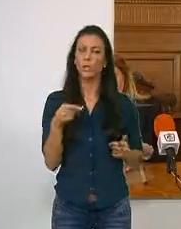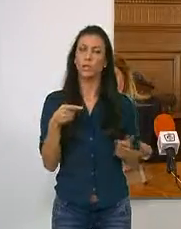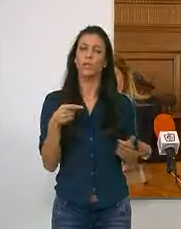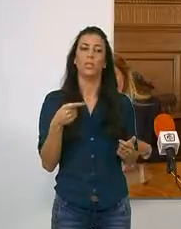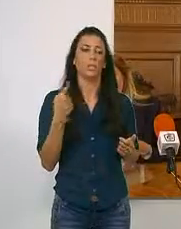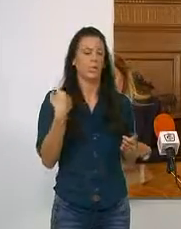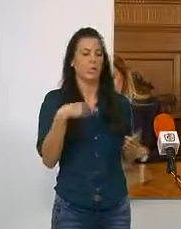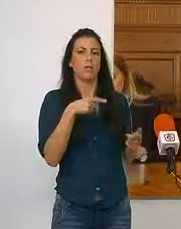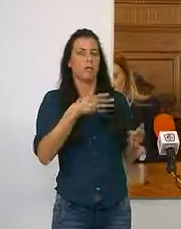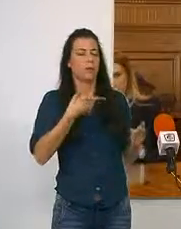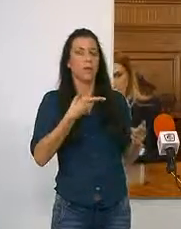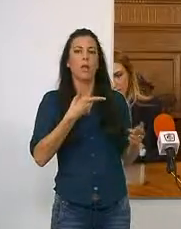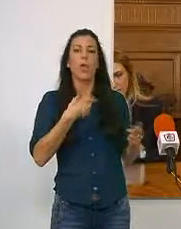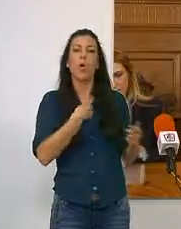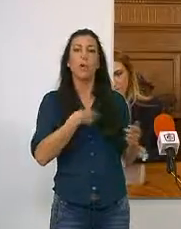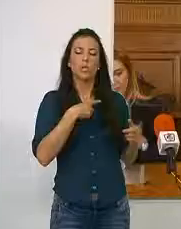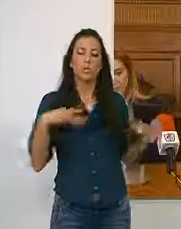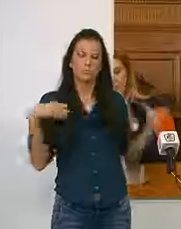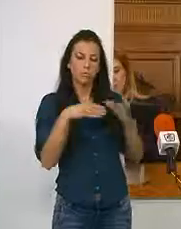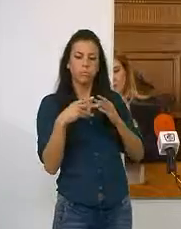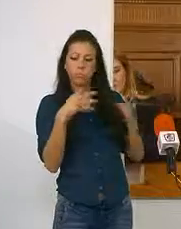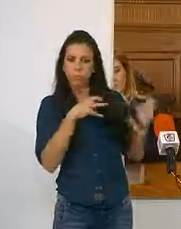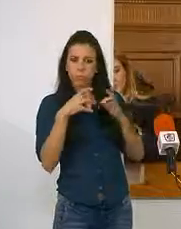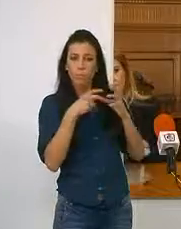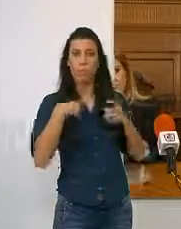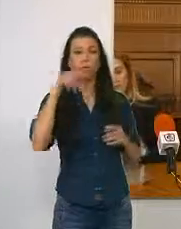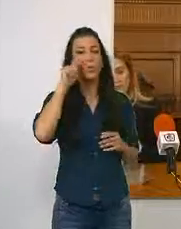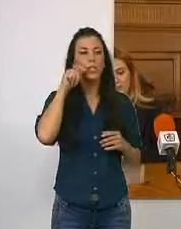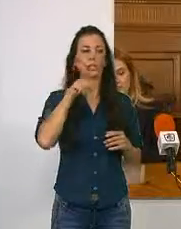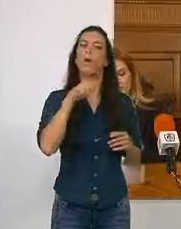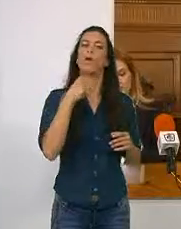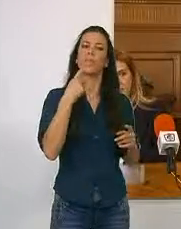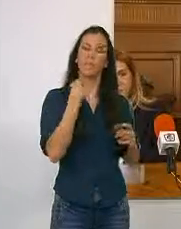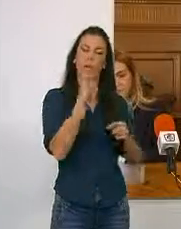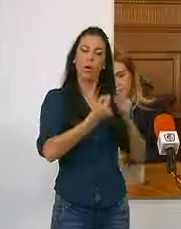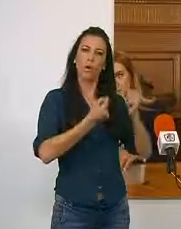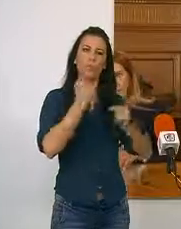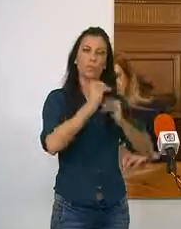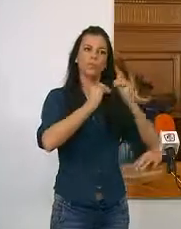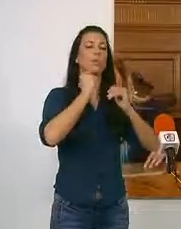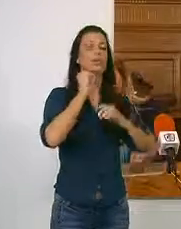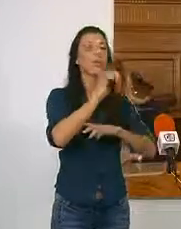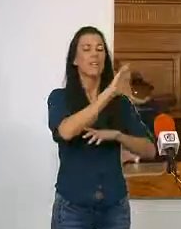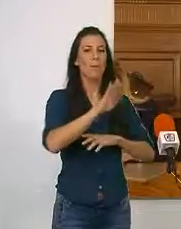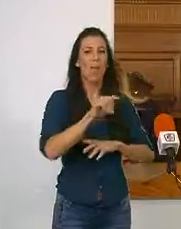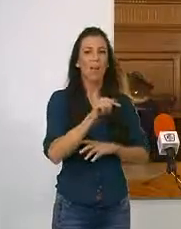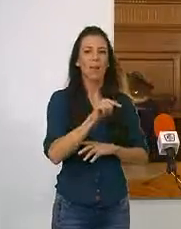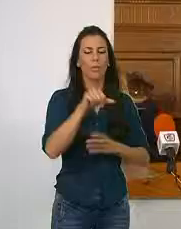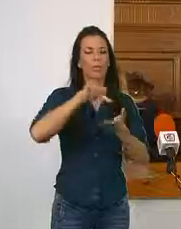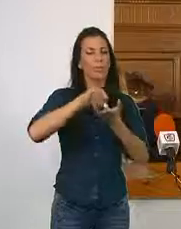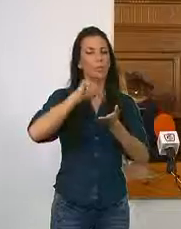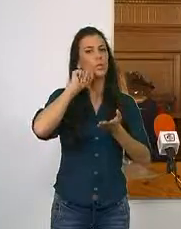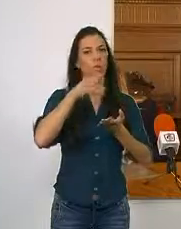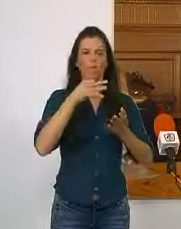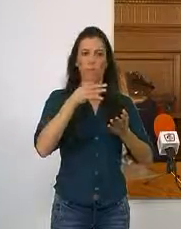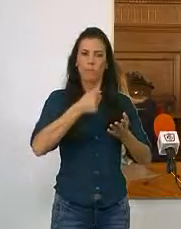pretende tal y como ya se anunciara en la Comisión Transversal de Turismo que progresivamente se unifique la imagen corporativa de